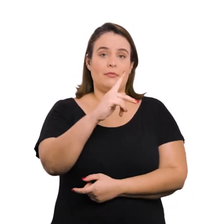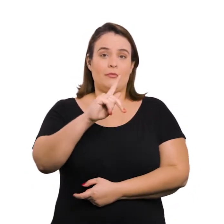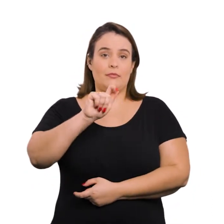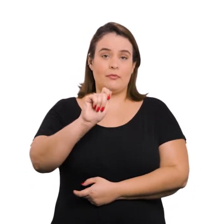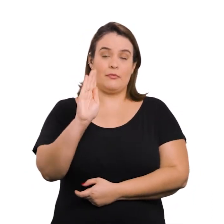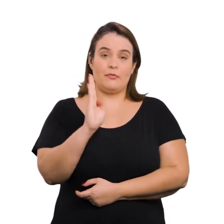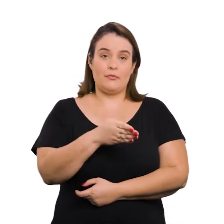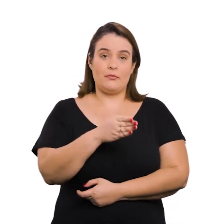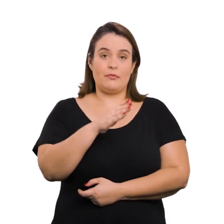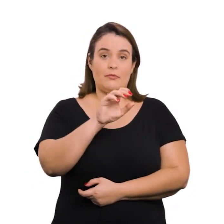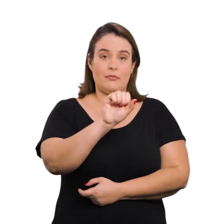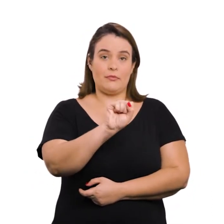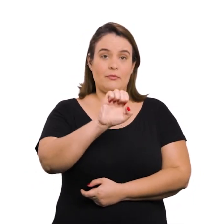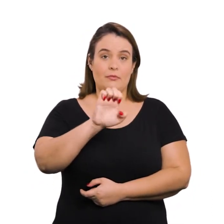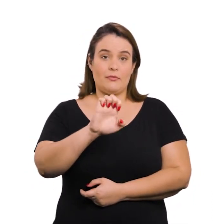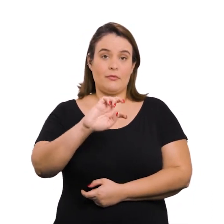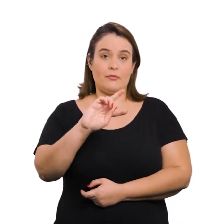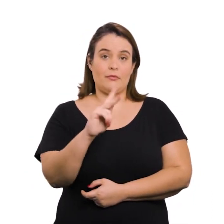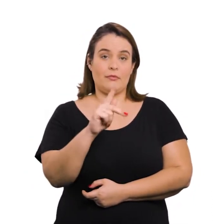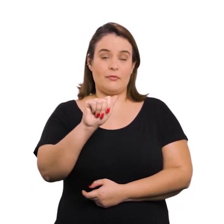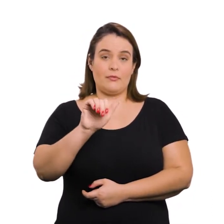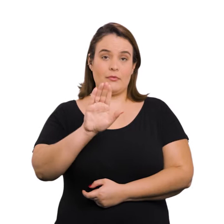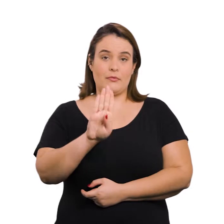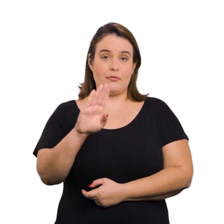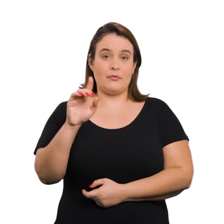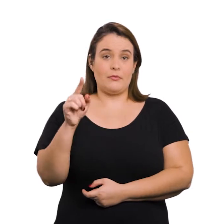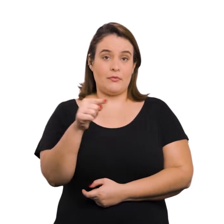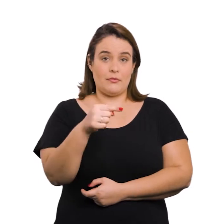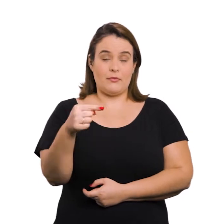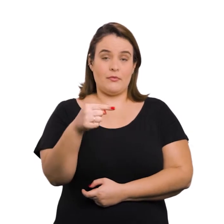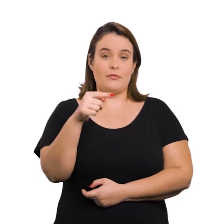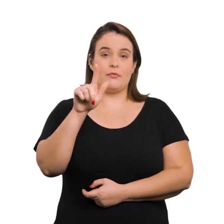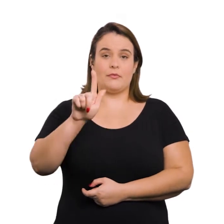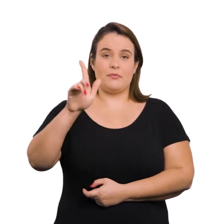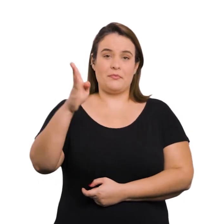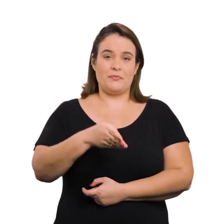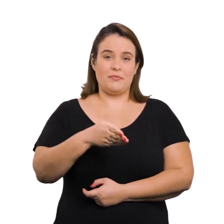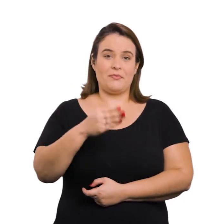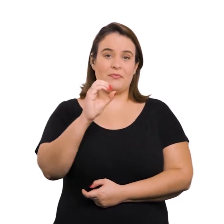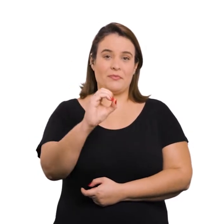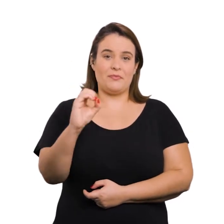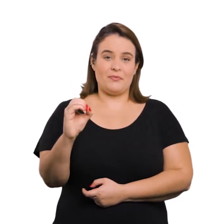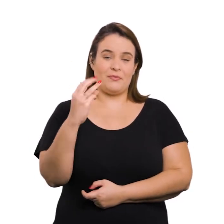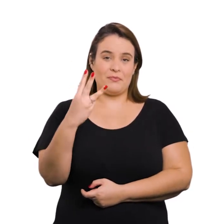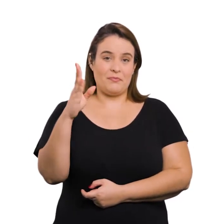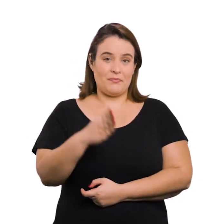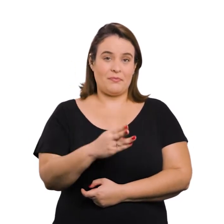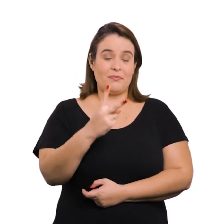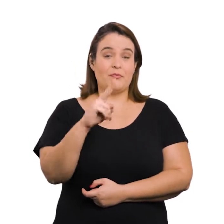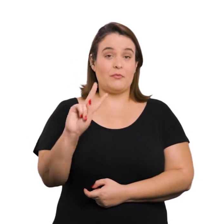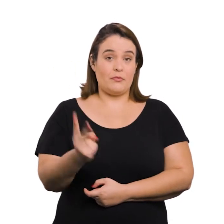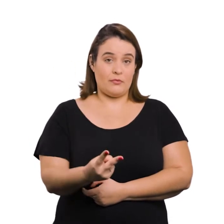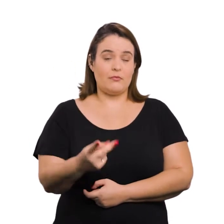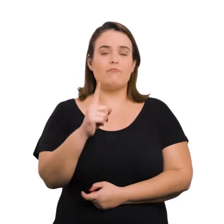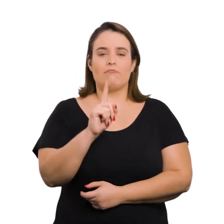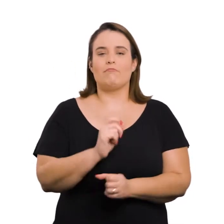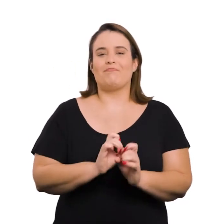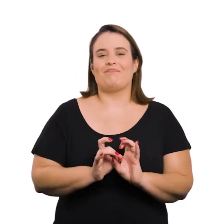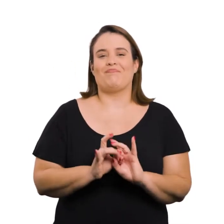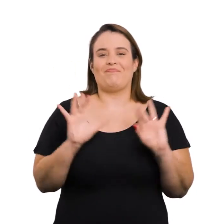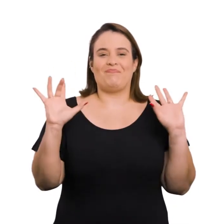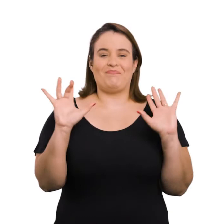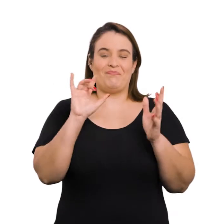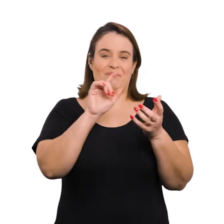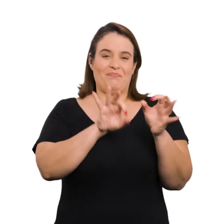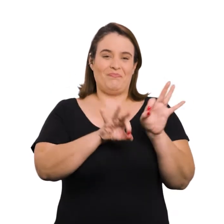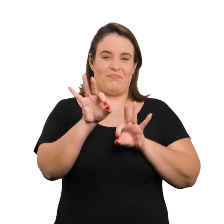CPA, barra SEHAB, hífem G, barra 003, barra 2000, que aprova o